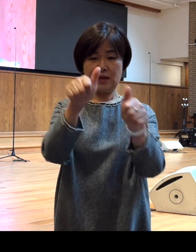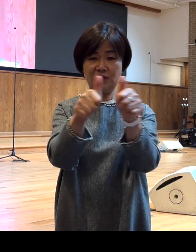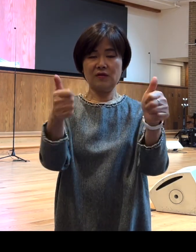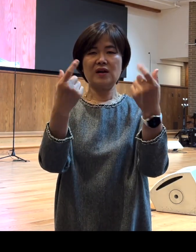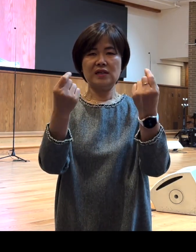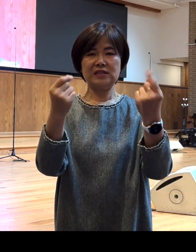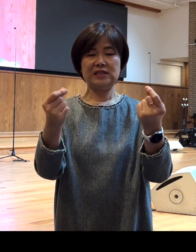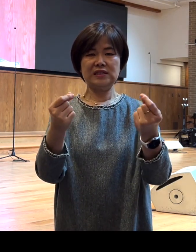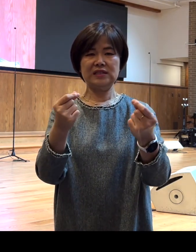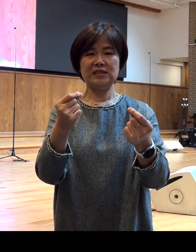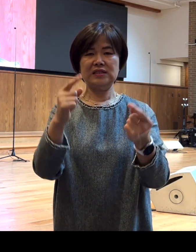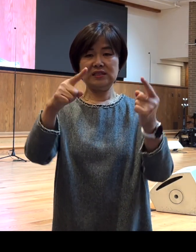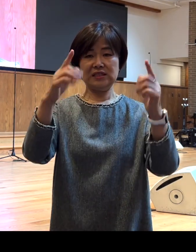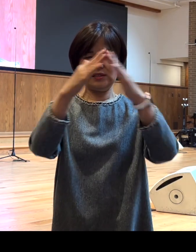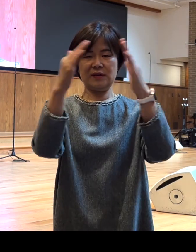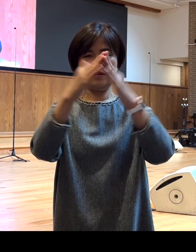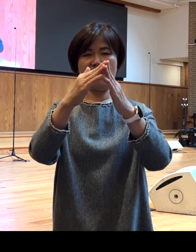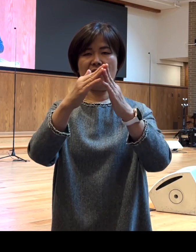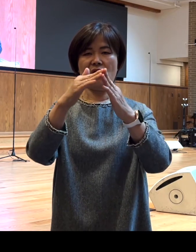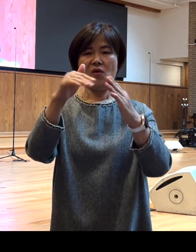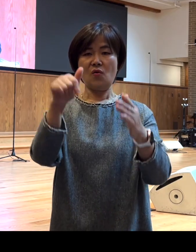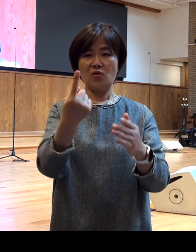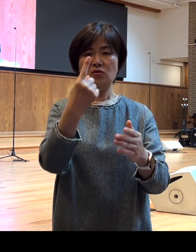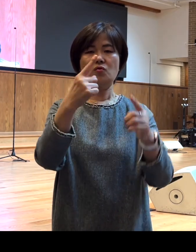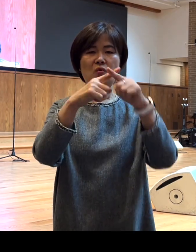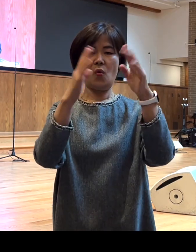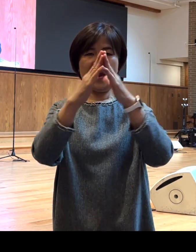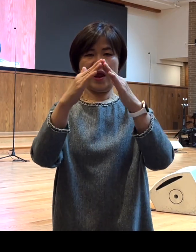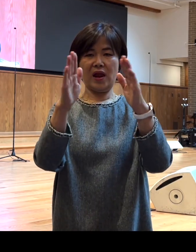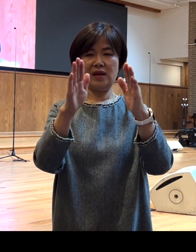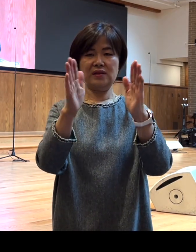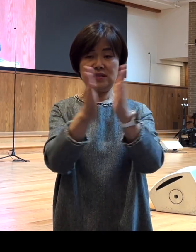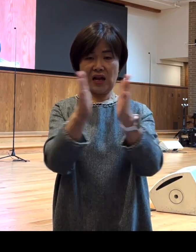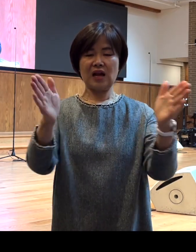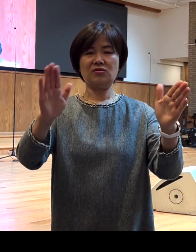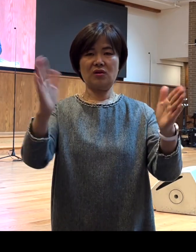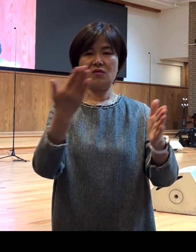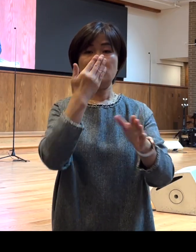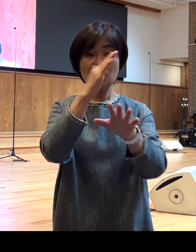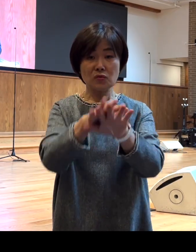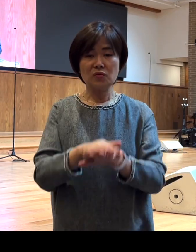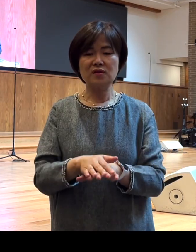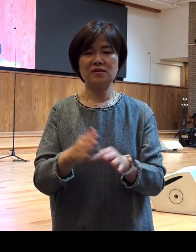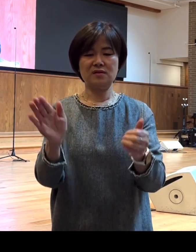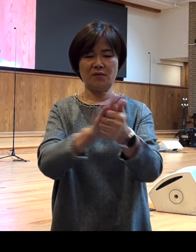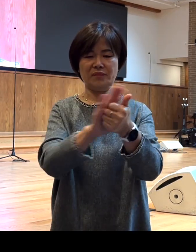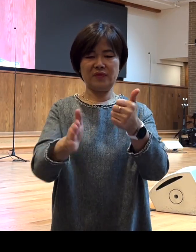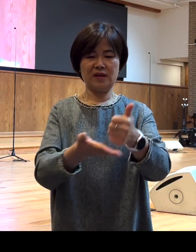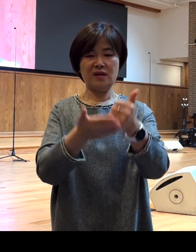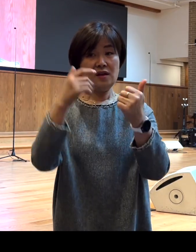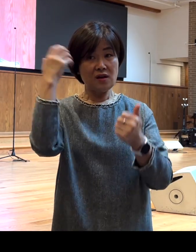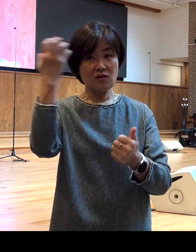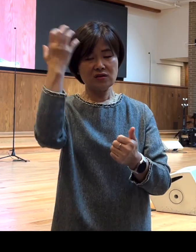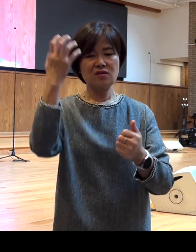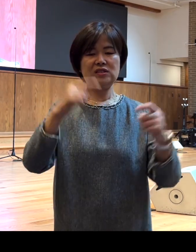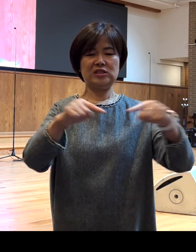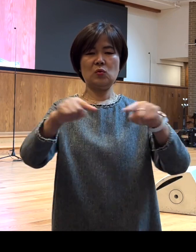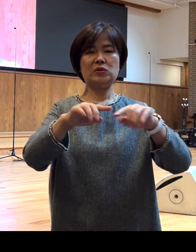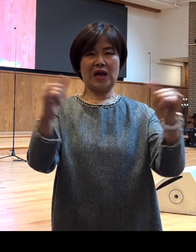고린도 교회가 개척이 되었고 아마 고린도 성도들을 섬기는 영적인 지도자였을 것으로 이렇게